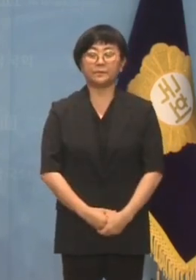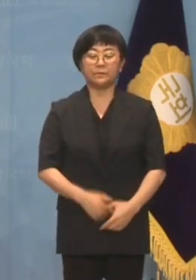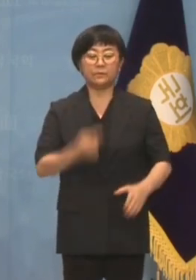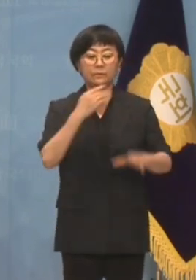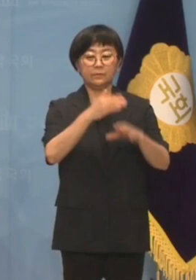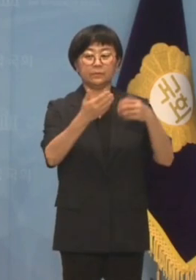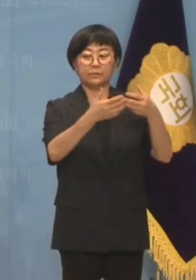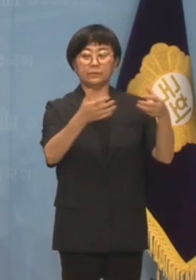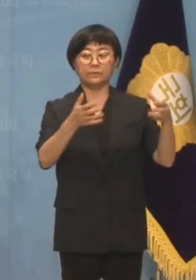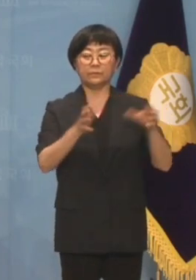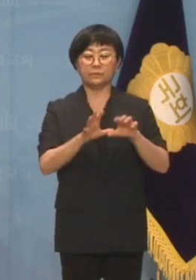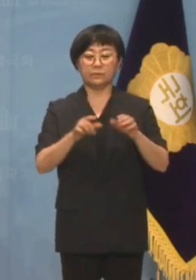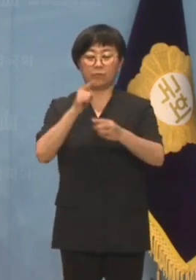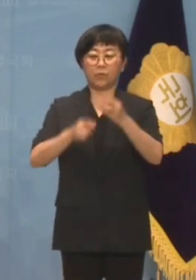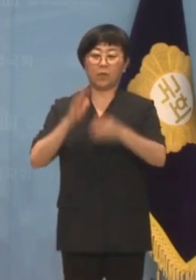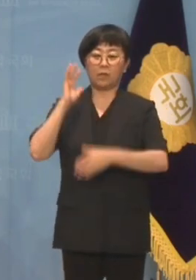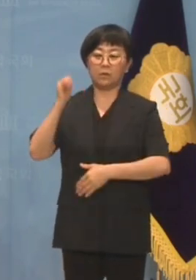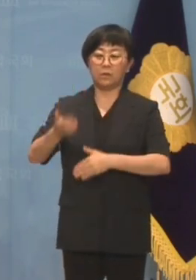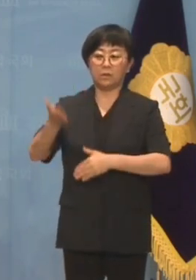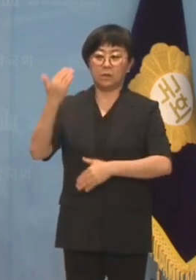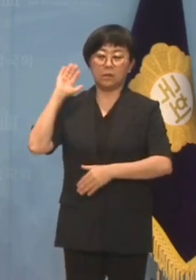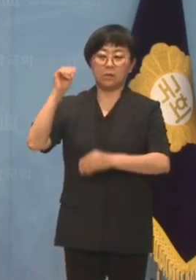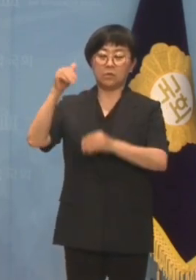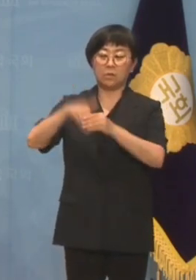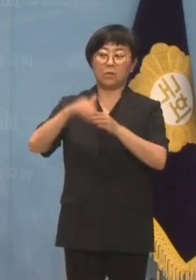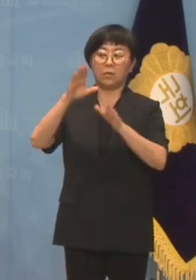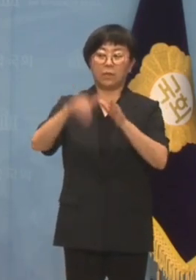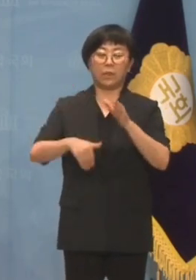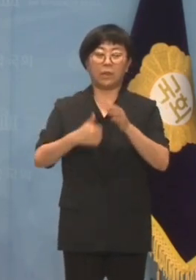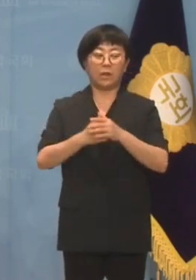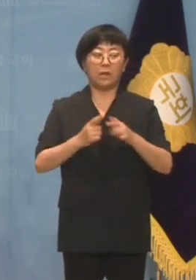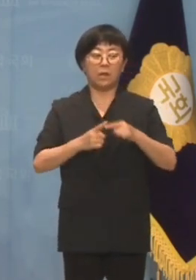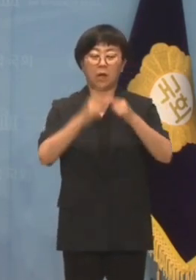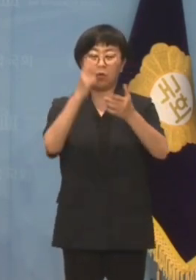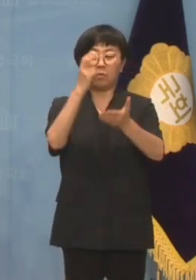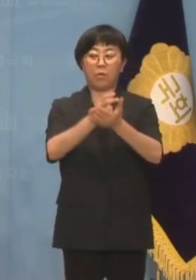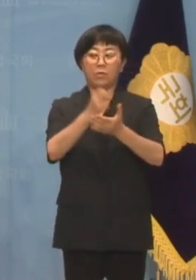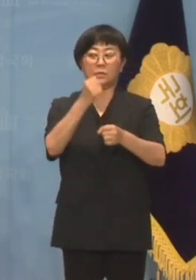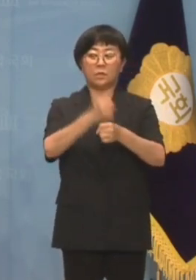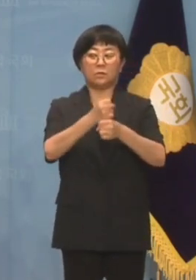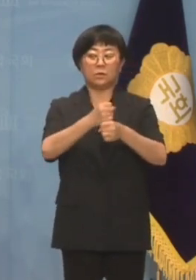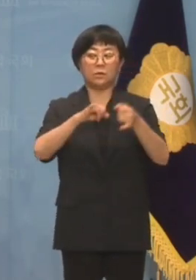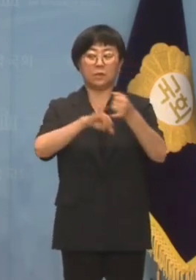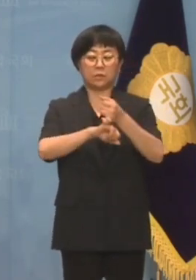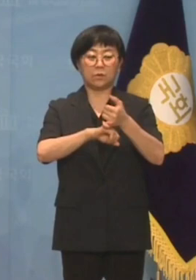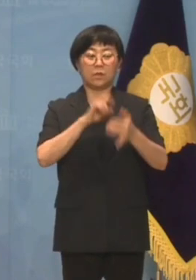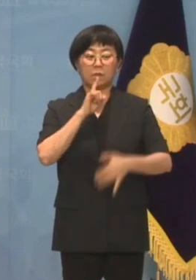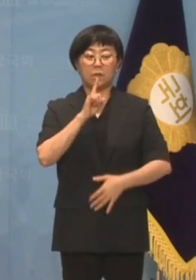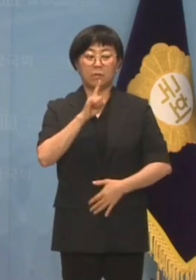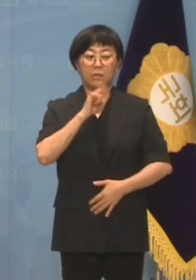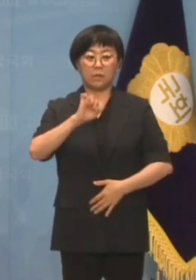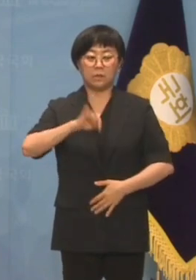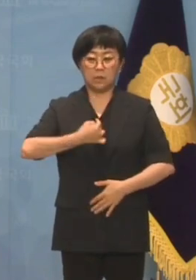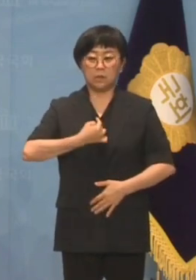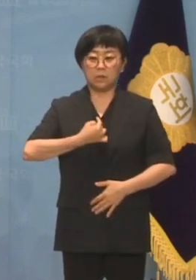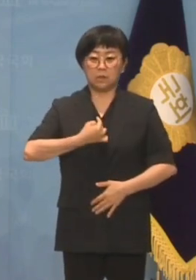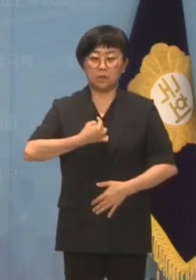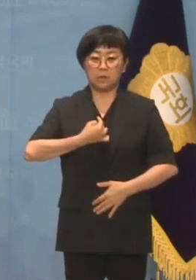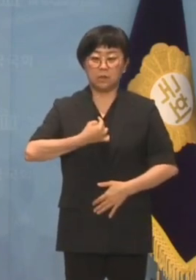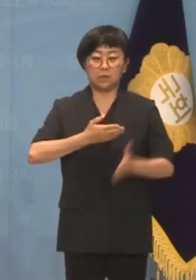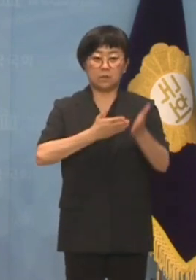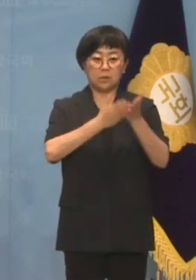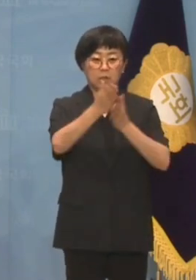더불어민주당은 윤석열 대통령이 지난 대선 당시 간호법 제정을 약속했다며 자신들이